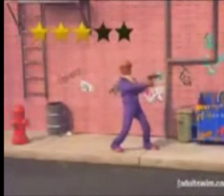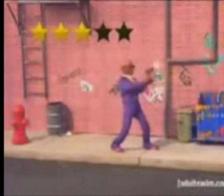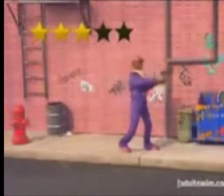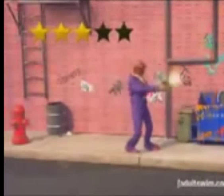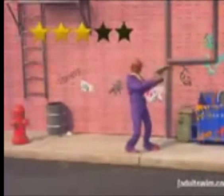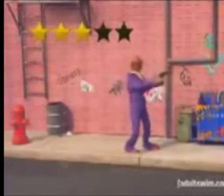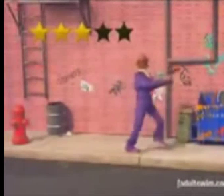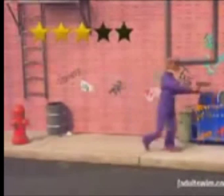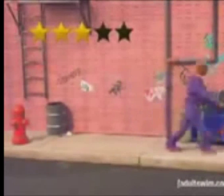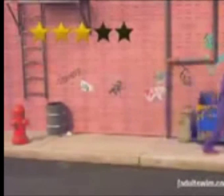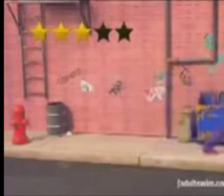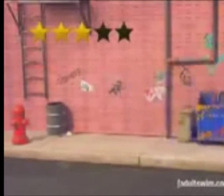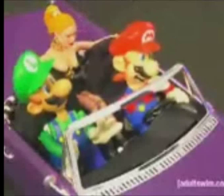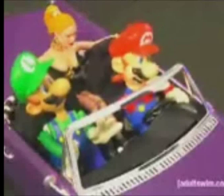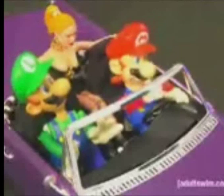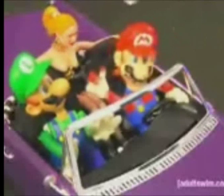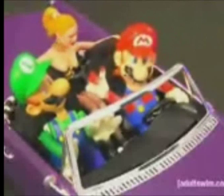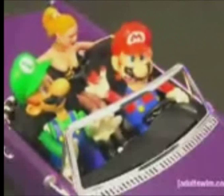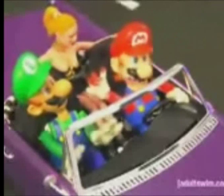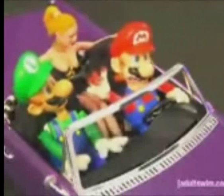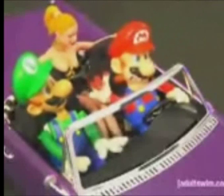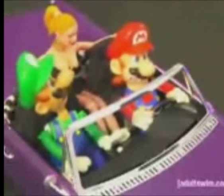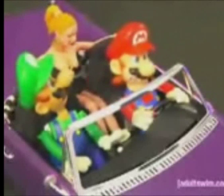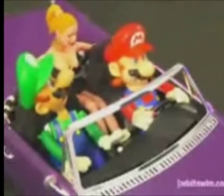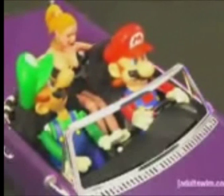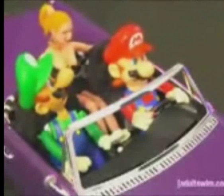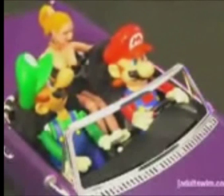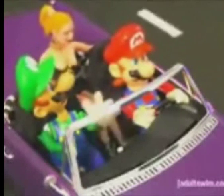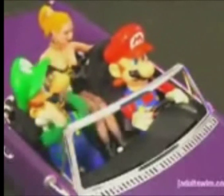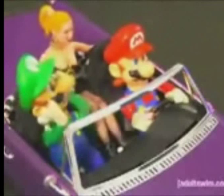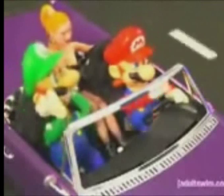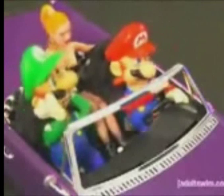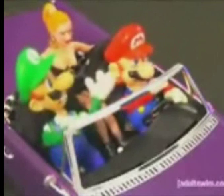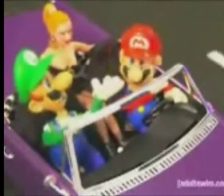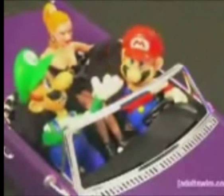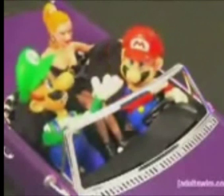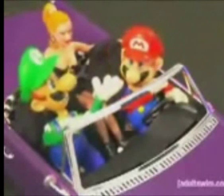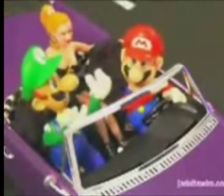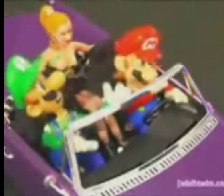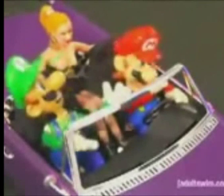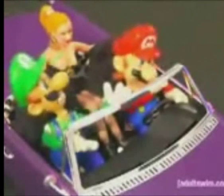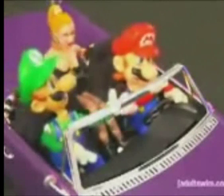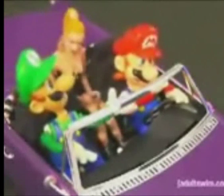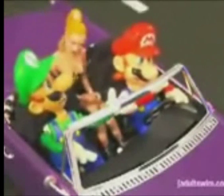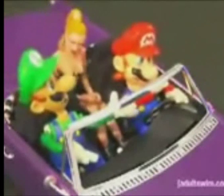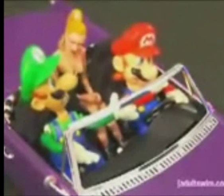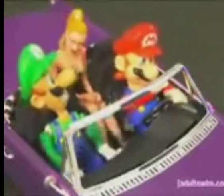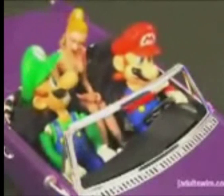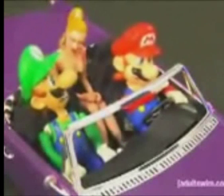no I'm a hit what is this? that's blood baby oh Mario we need to find you some mushrooms so you can